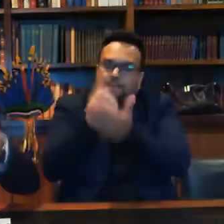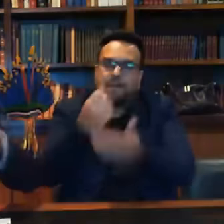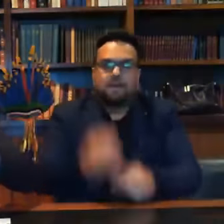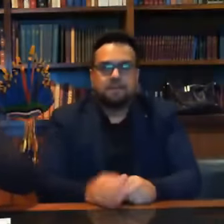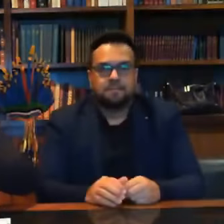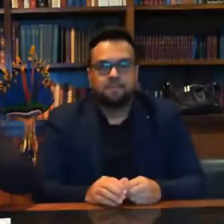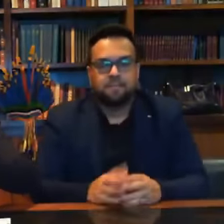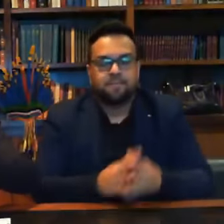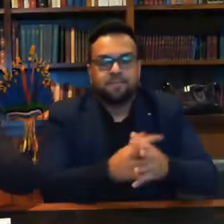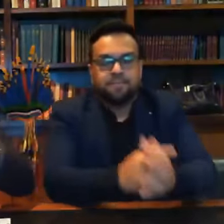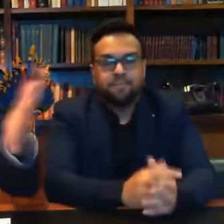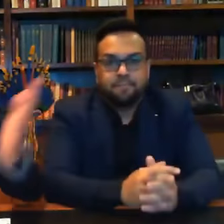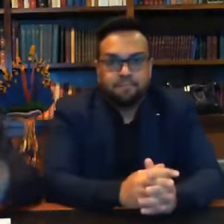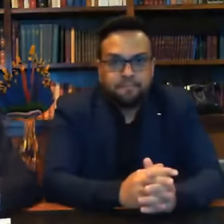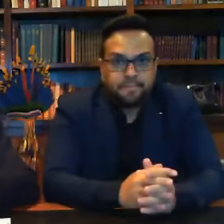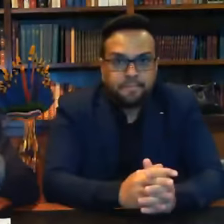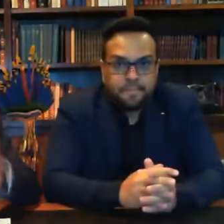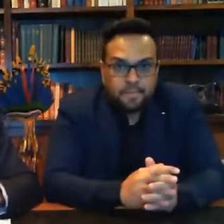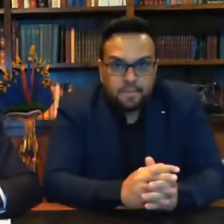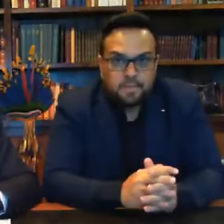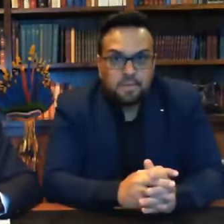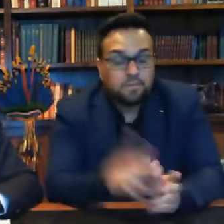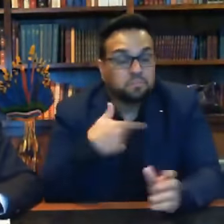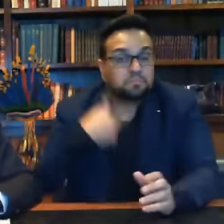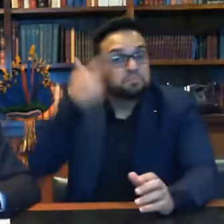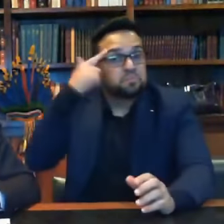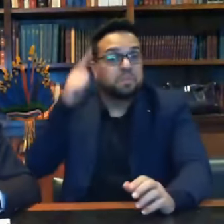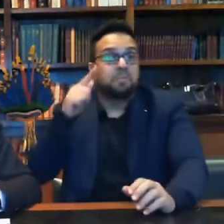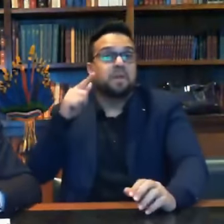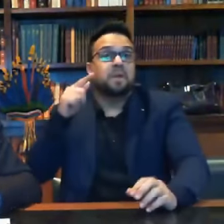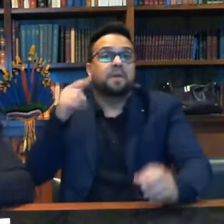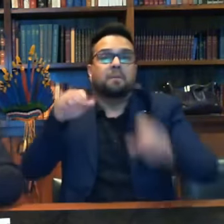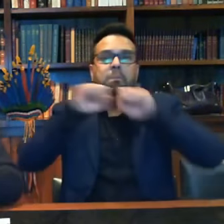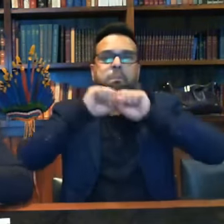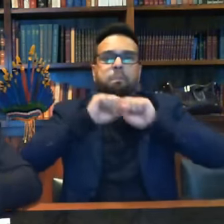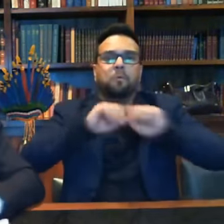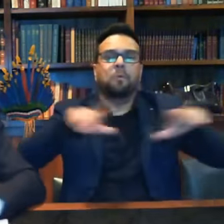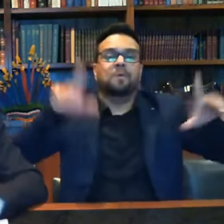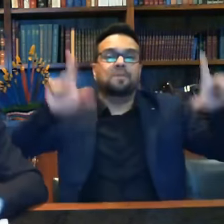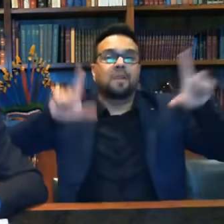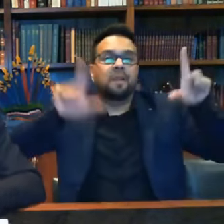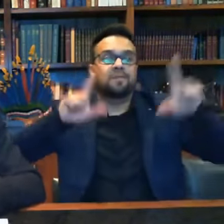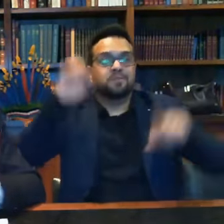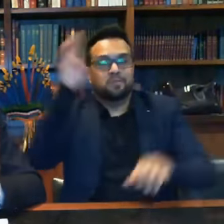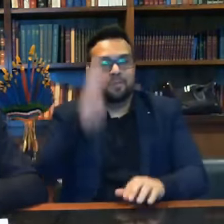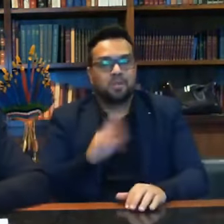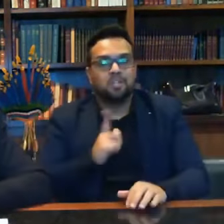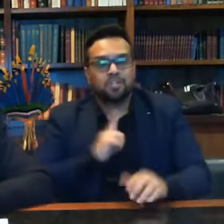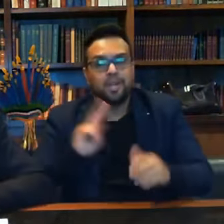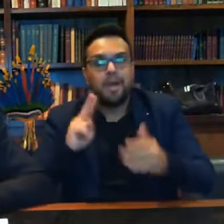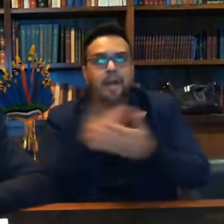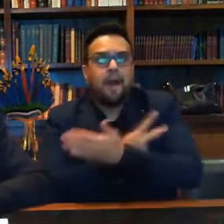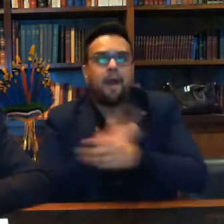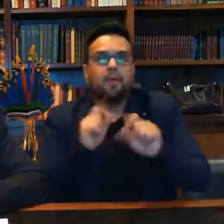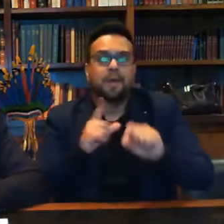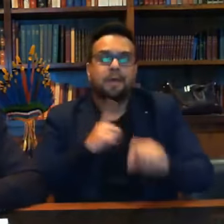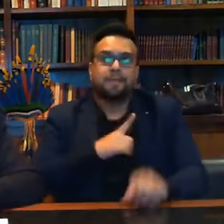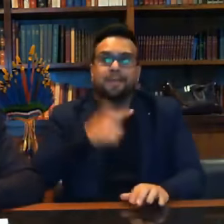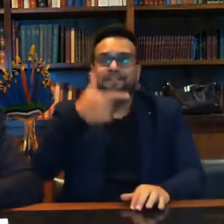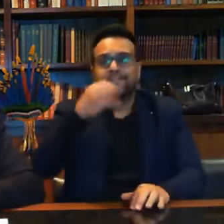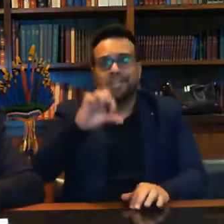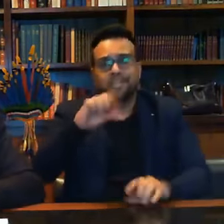colocada nas televisões do Brasil, o que tem de errado, meu lá? Errado tem 29 palavrões, mas